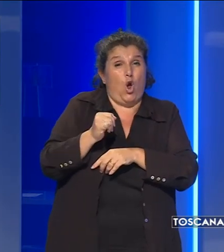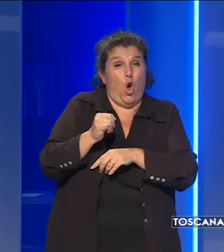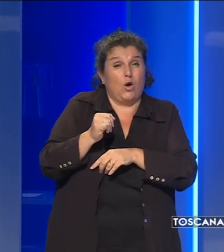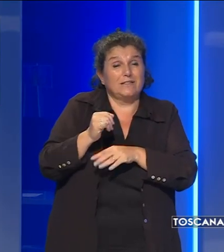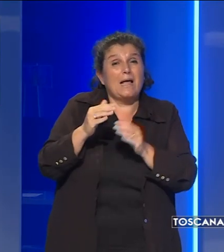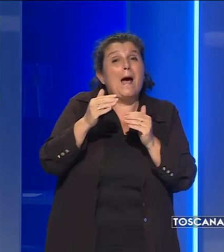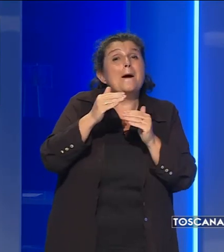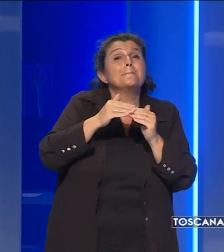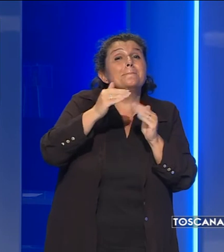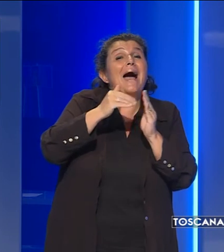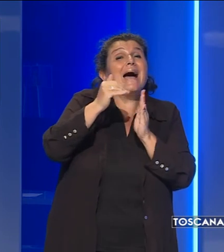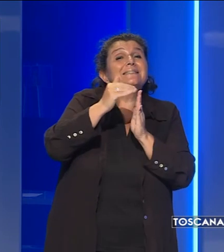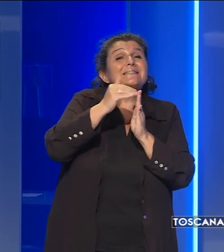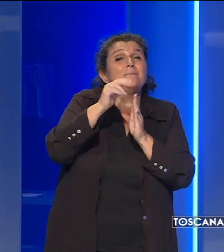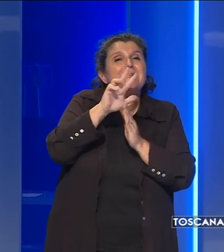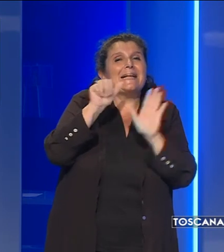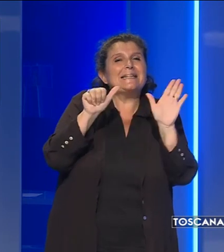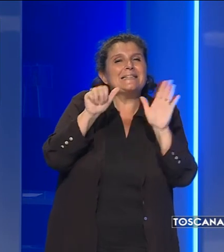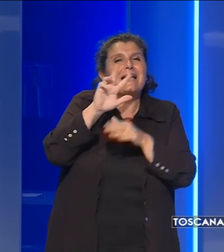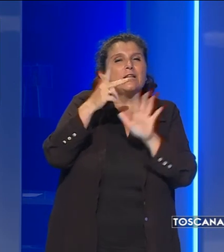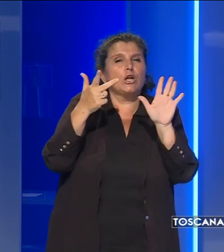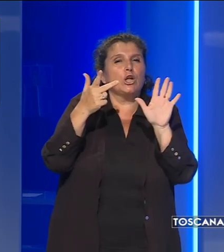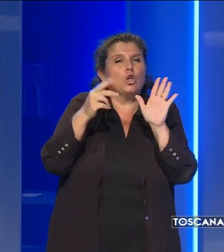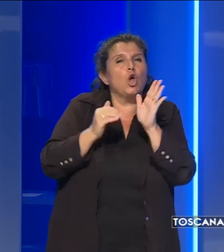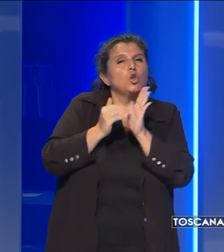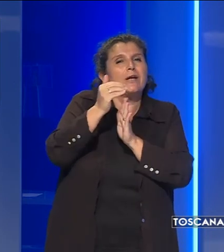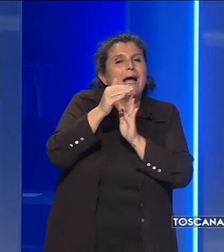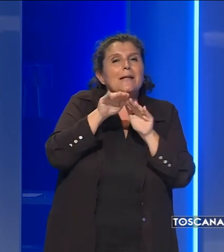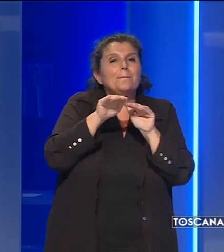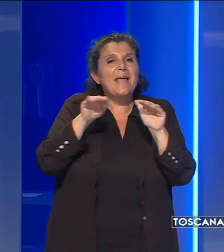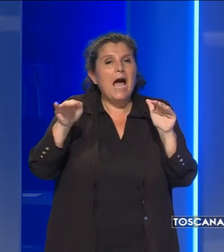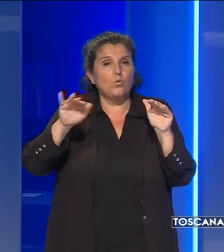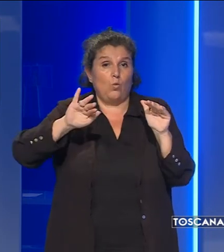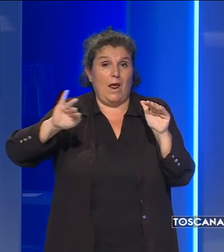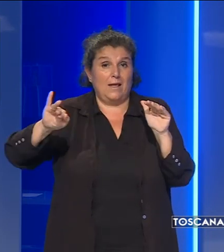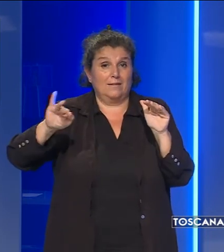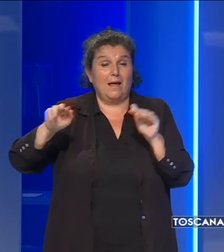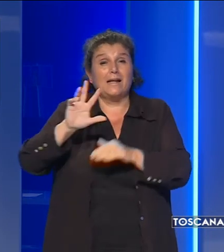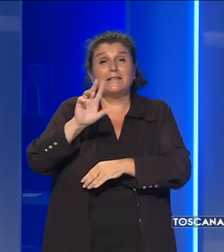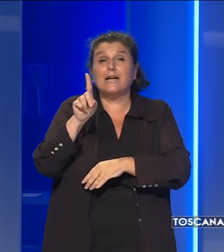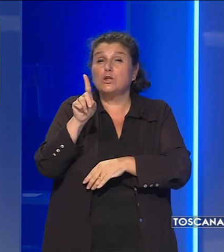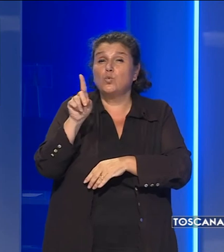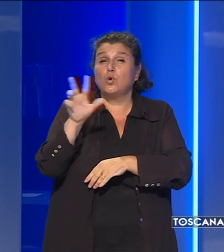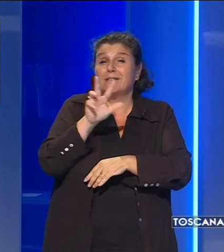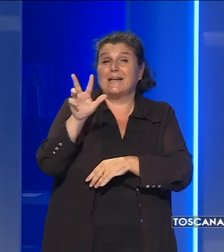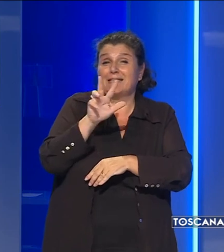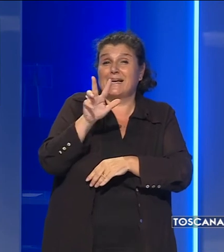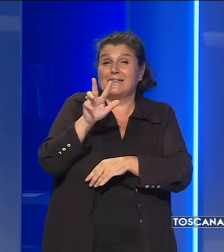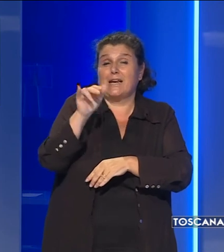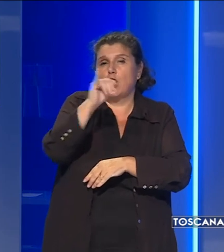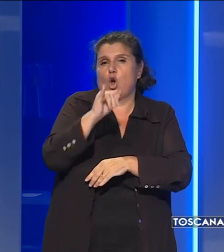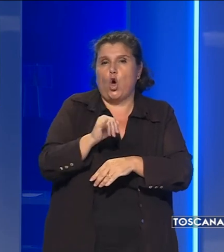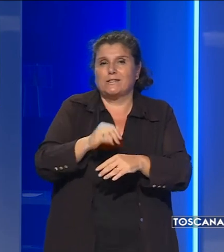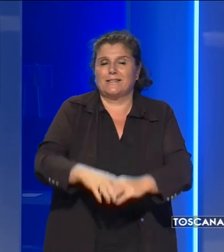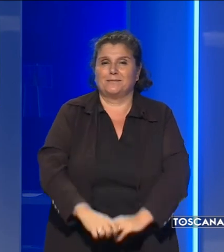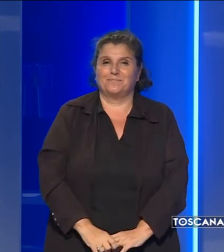massime fino a 36-38 gradi nelle pianure interne, 31-33 gradi lungo la